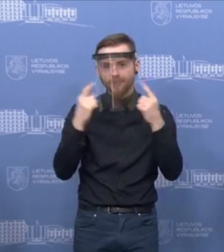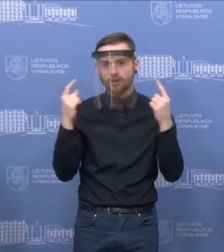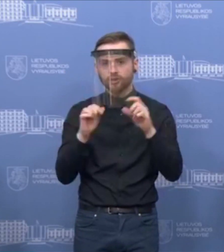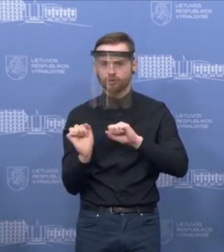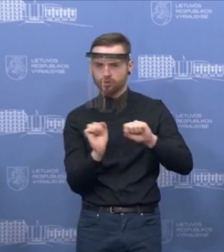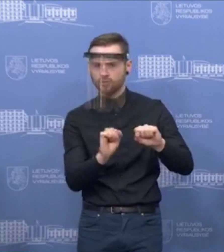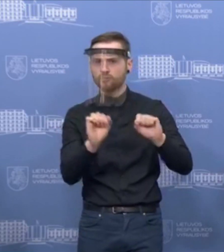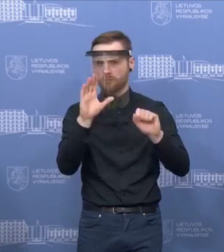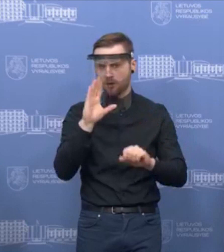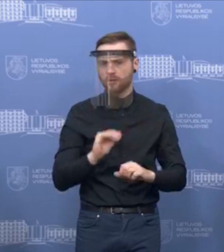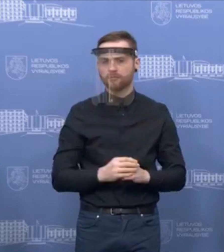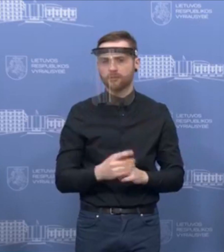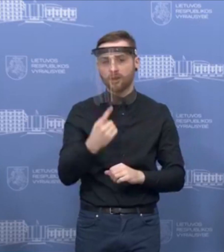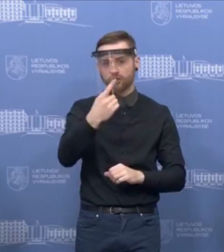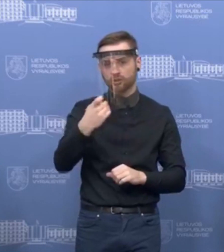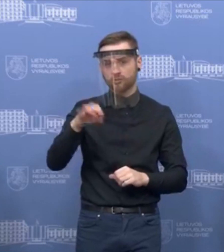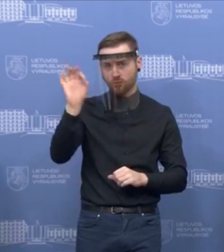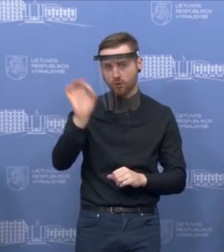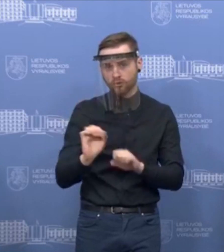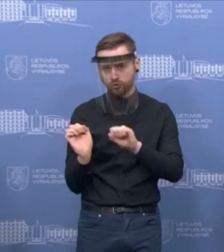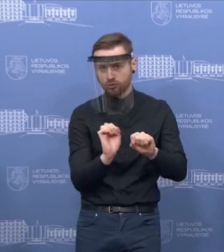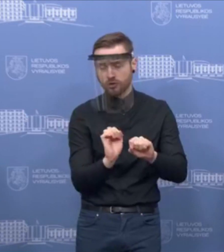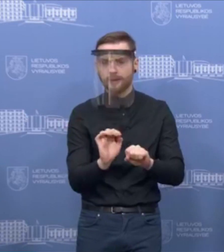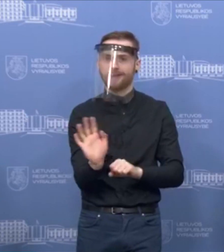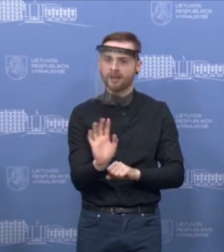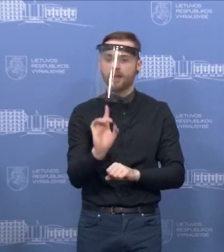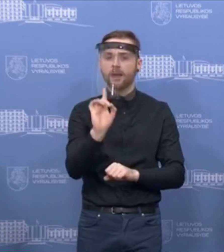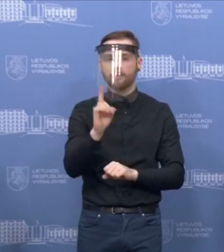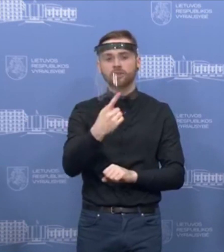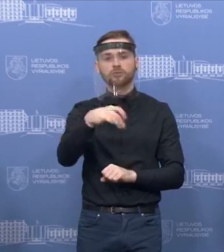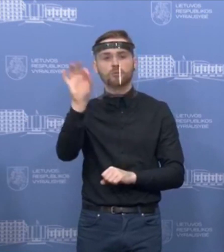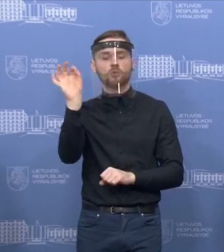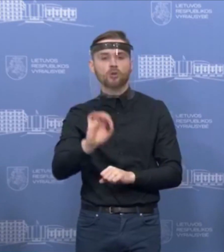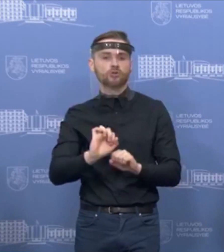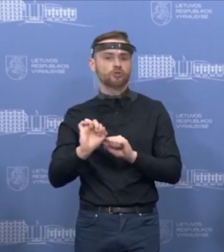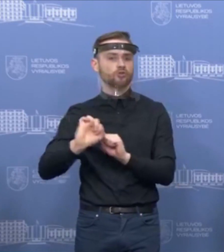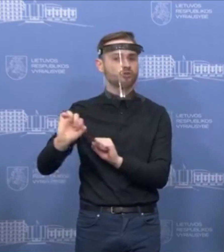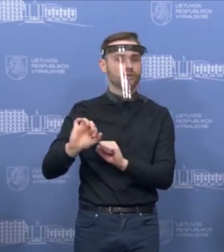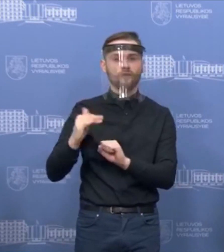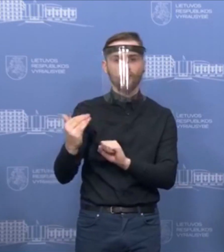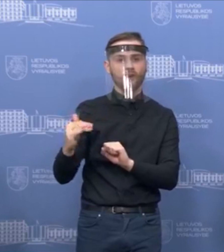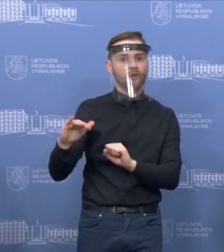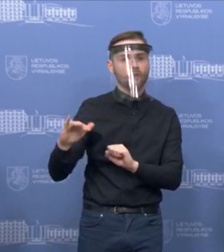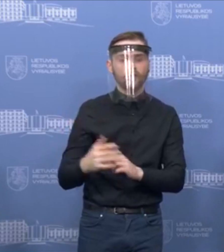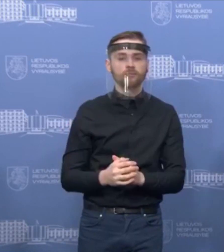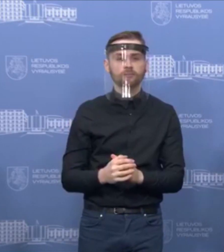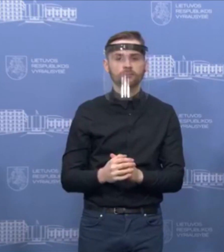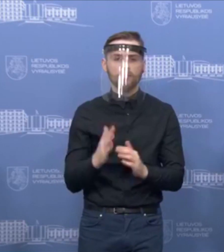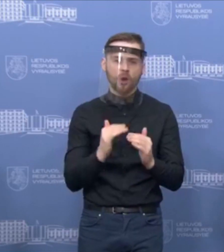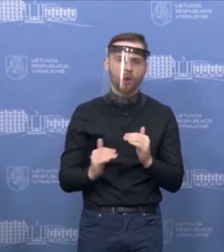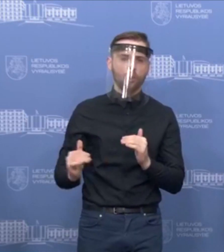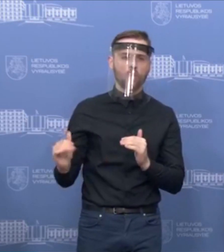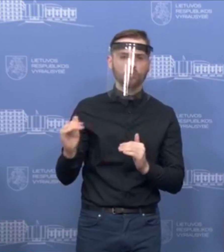apsaugos. Jinai nėra šimtaprocentinė apsauga, bet šimtaprocentinė apsauga būtų tik tai ypatinga aukšto